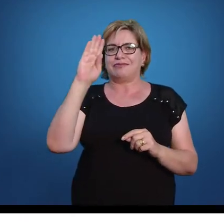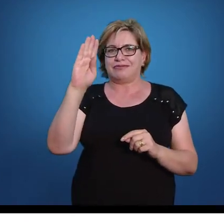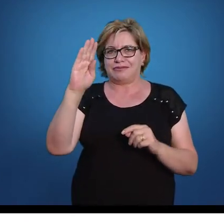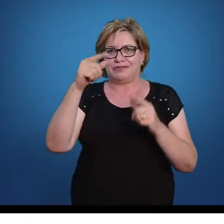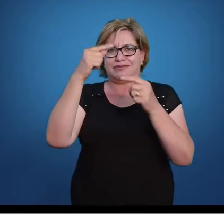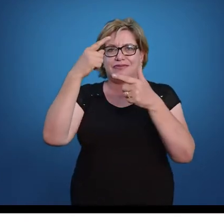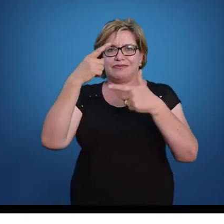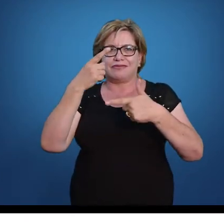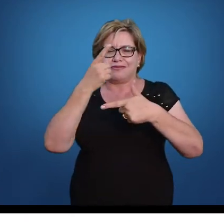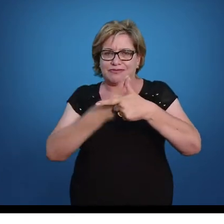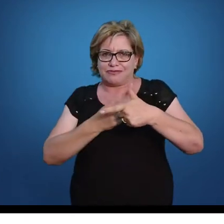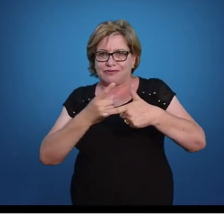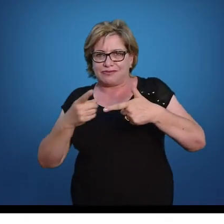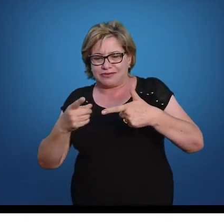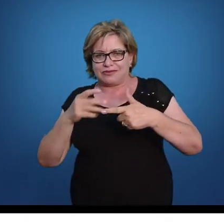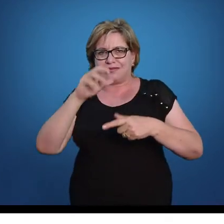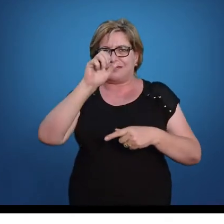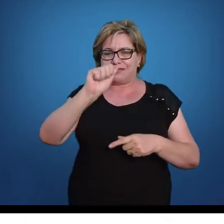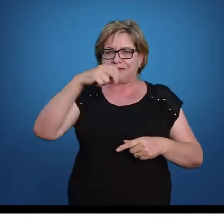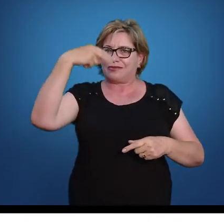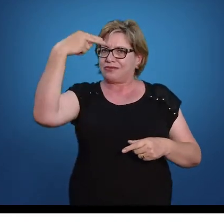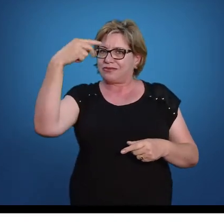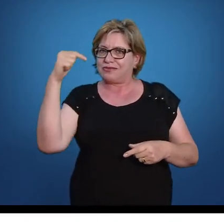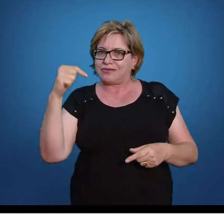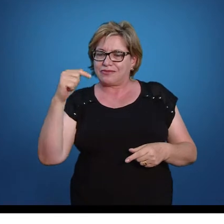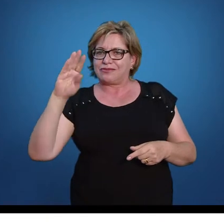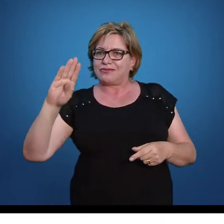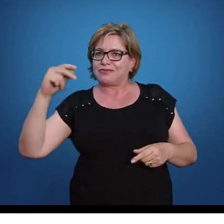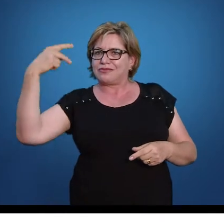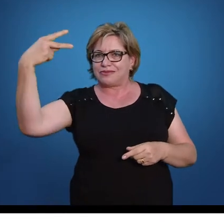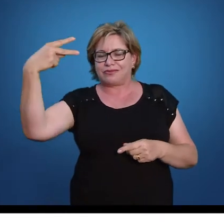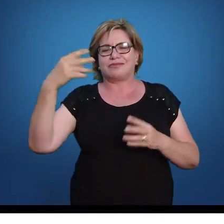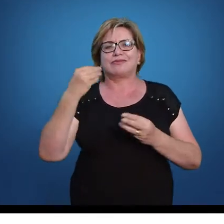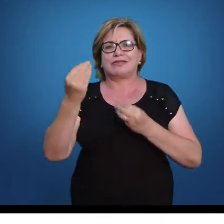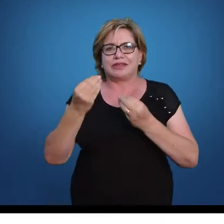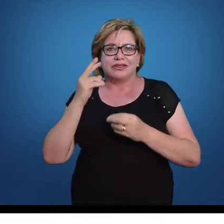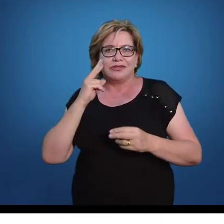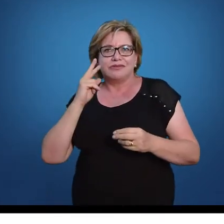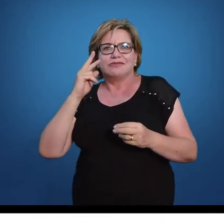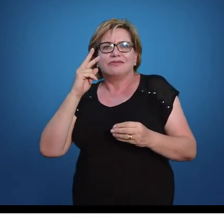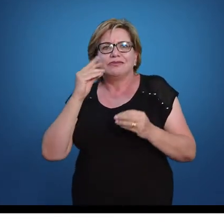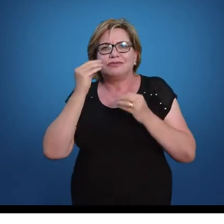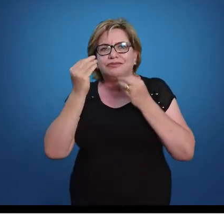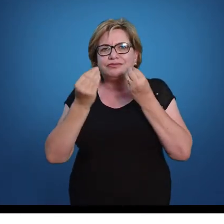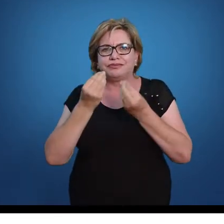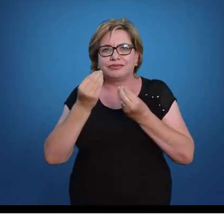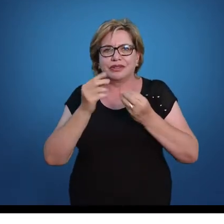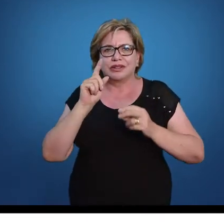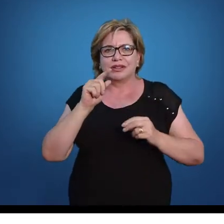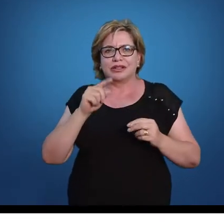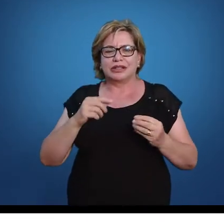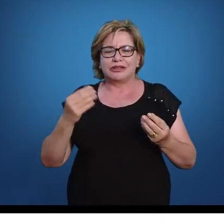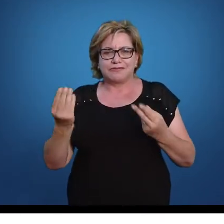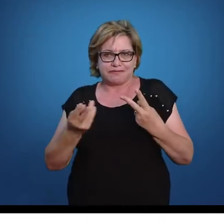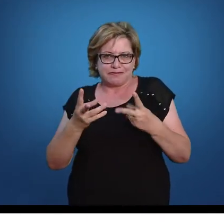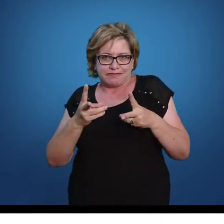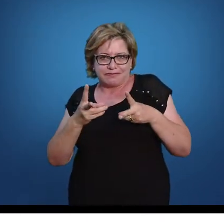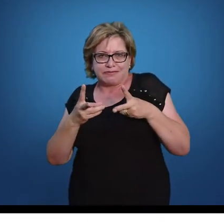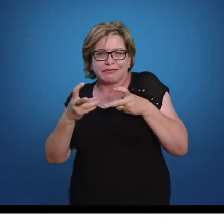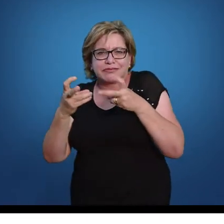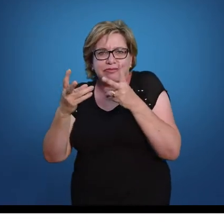b ao quadrado. Quando eu falei que vocês teriam que ter uma visão um pouco mais além do alcance, a ideia é essa agora.